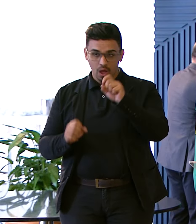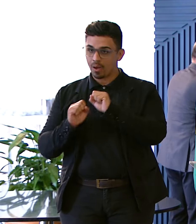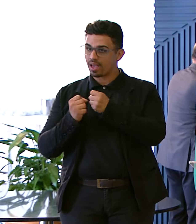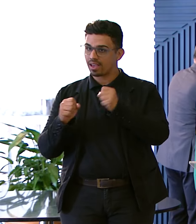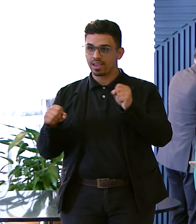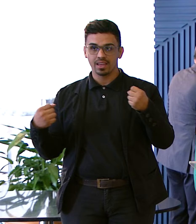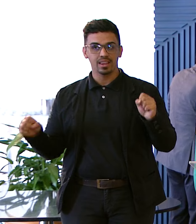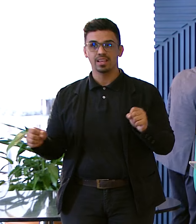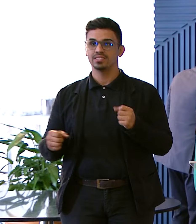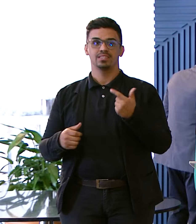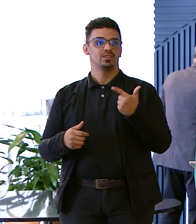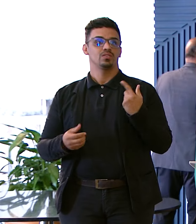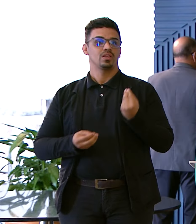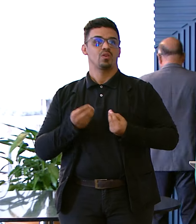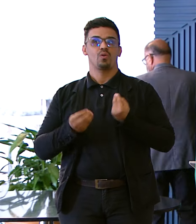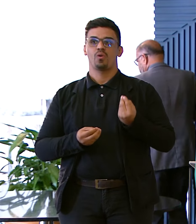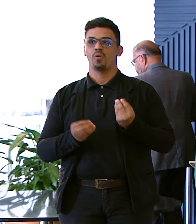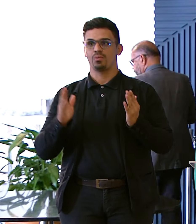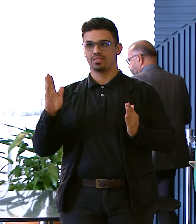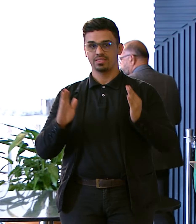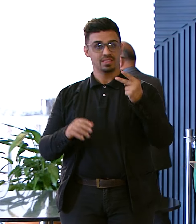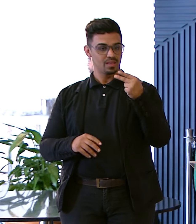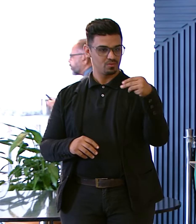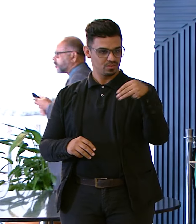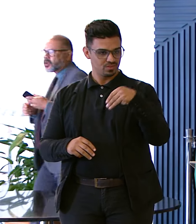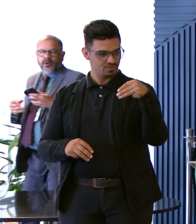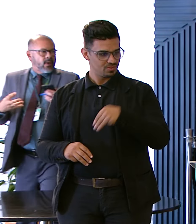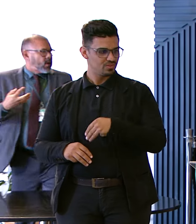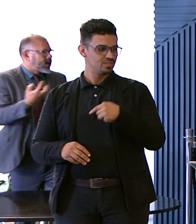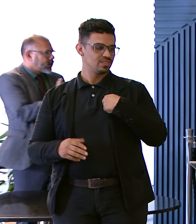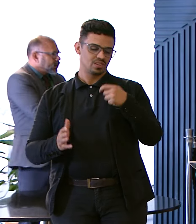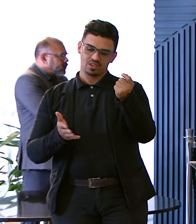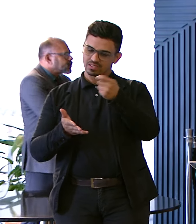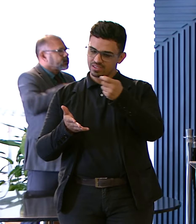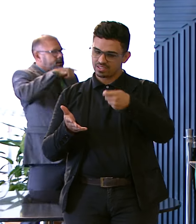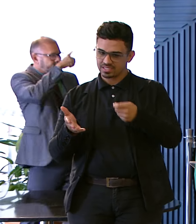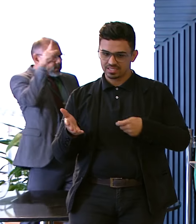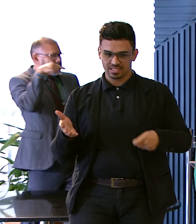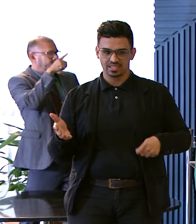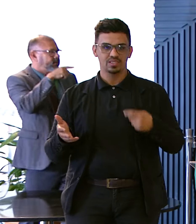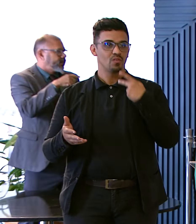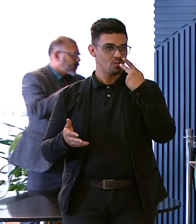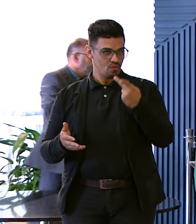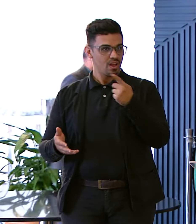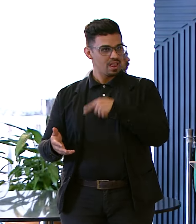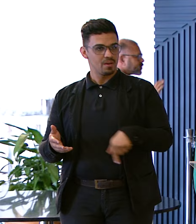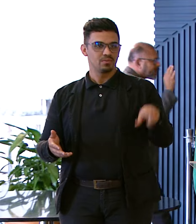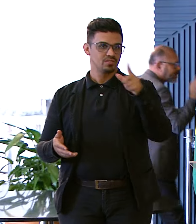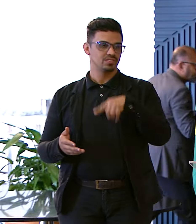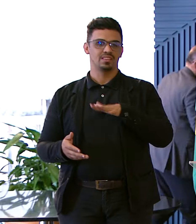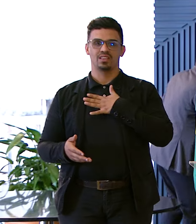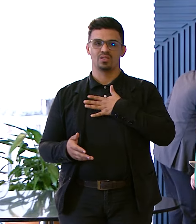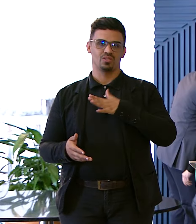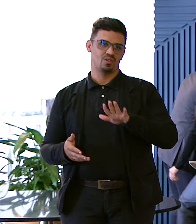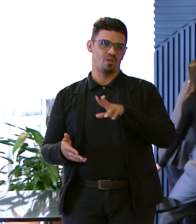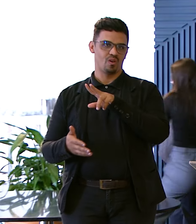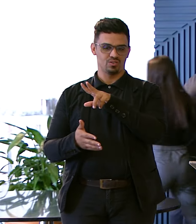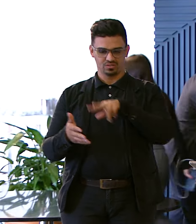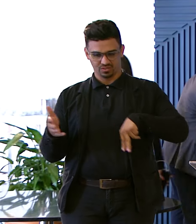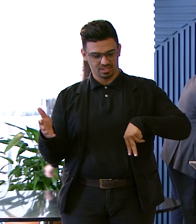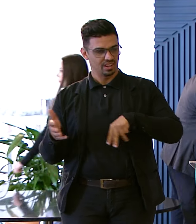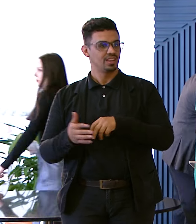demais Ele não cabe Em dois minutos E por mais Que eu tenha escrito Aqui Eu vou dizer a vocês Eu não gosto De ler